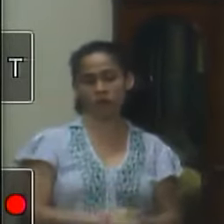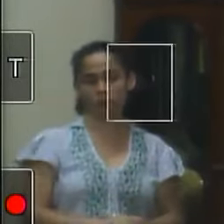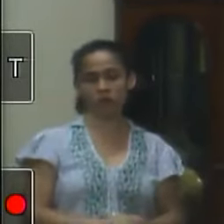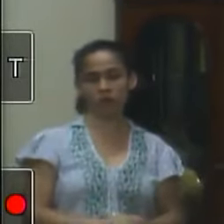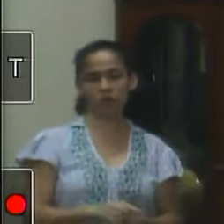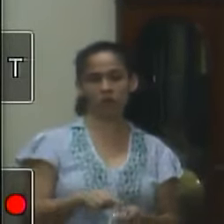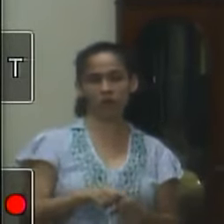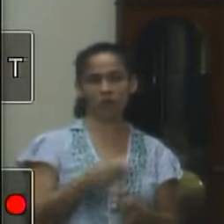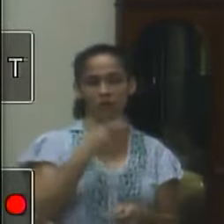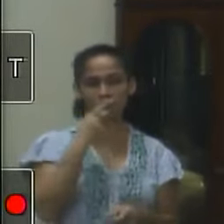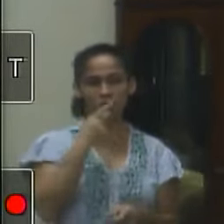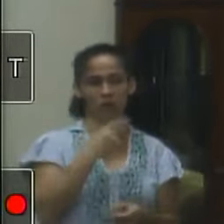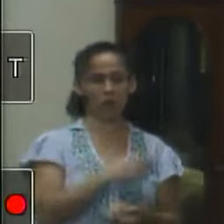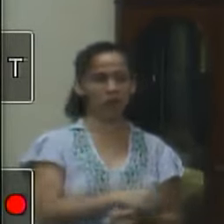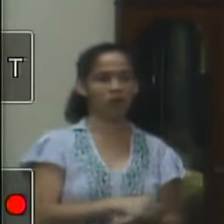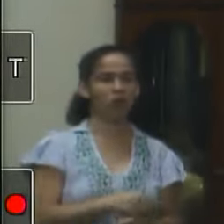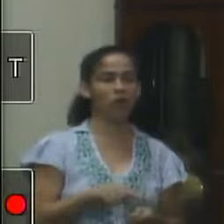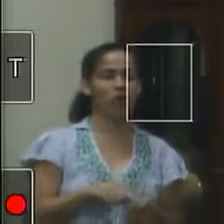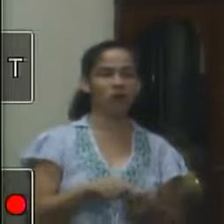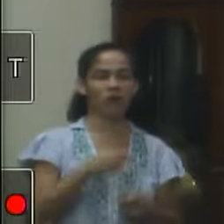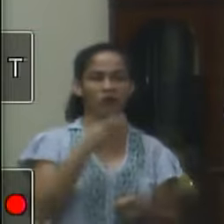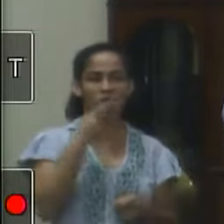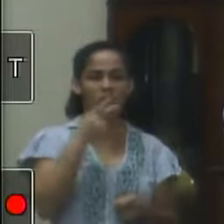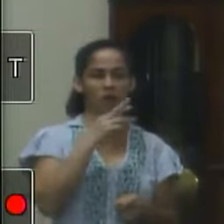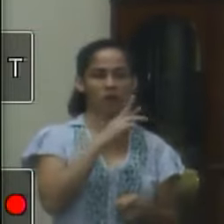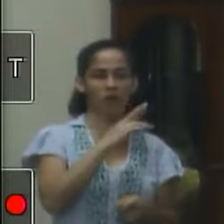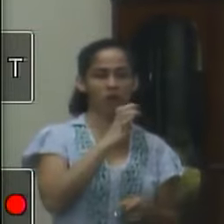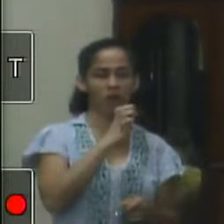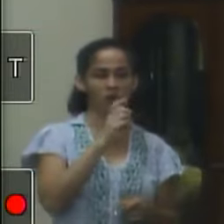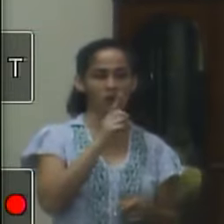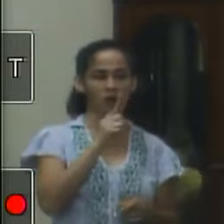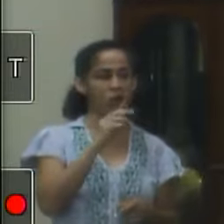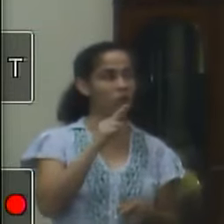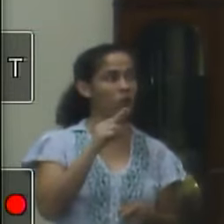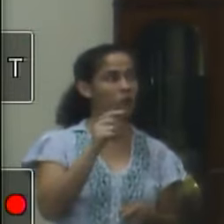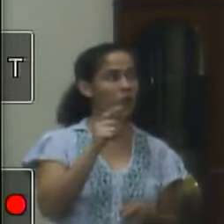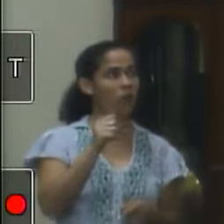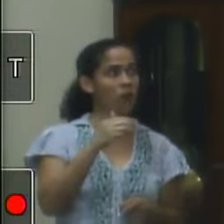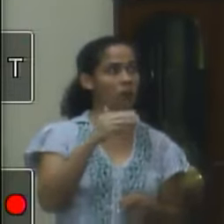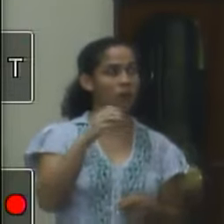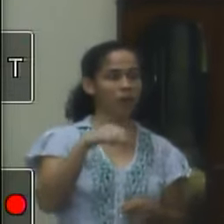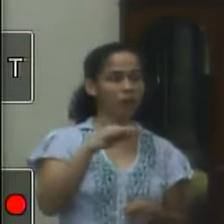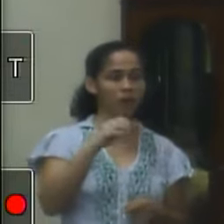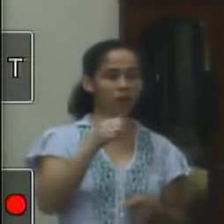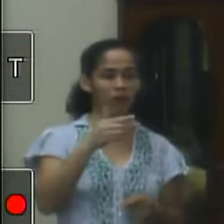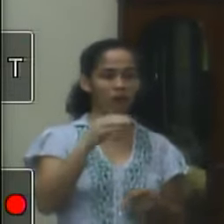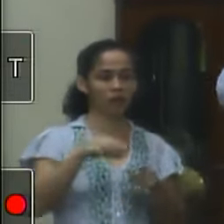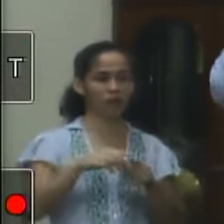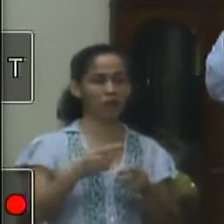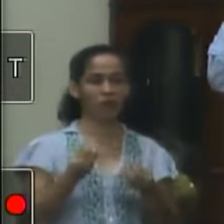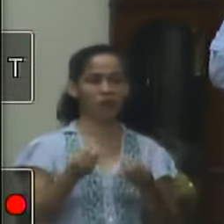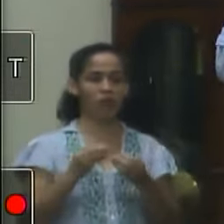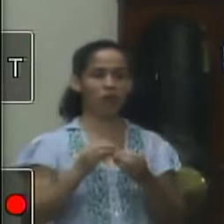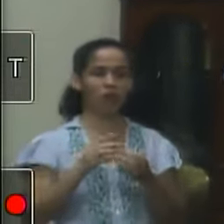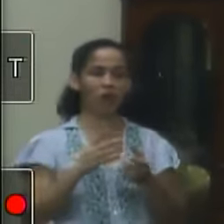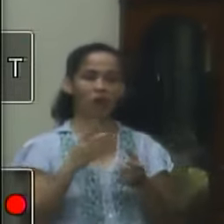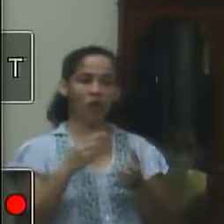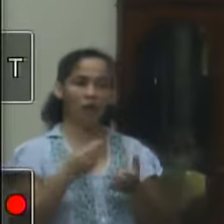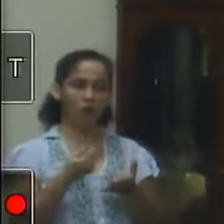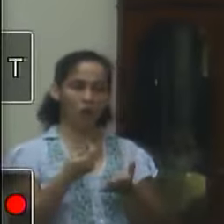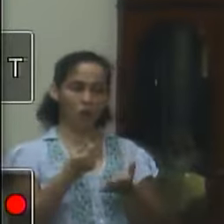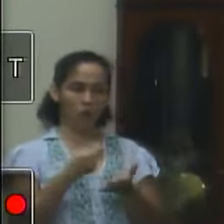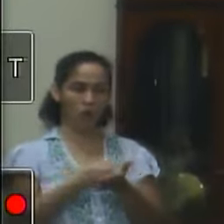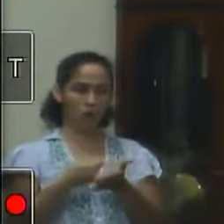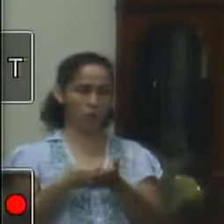da conta identificada e a questão da regulamentação do ISS a nova modalidade de cobrança que antigamente